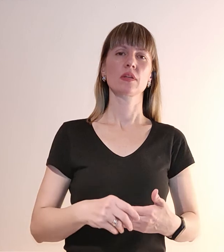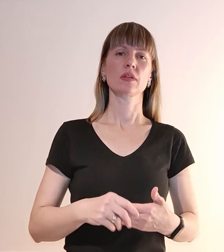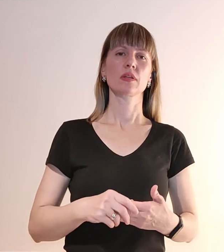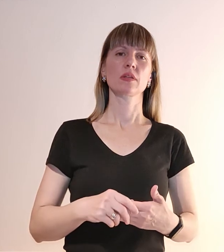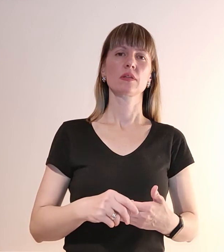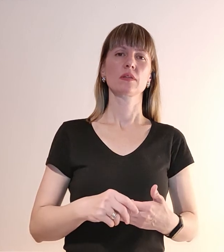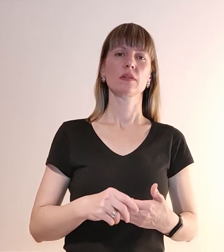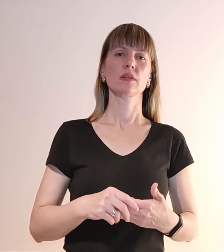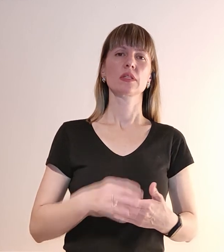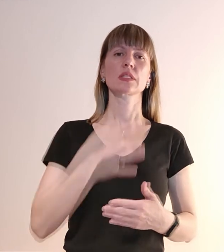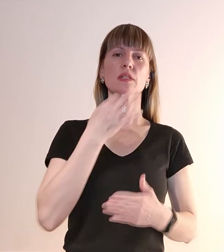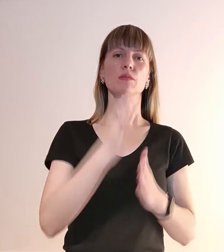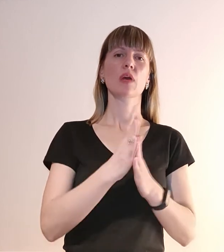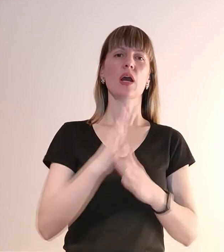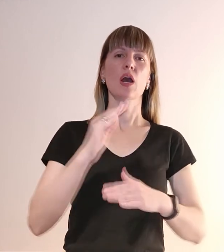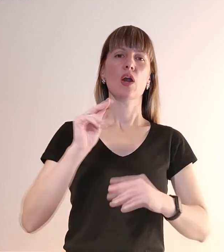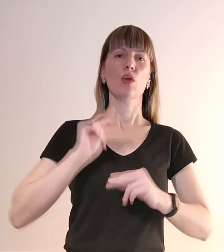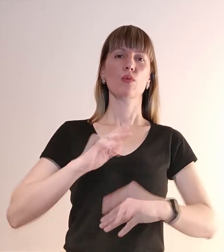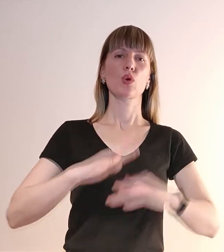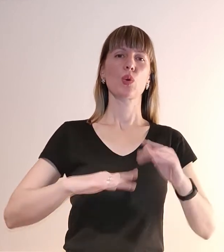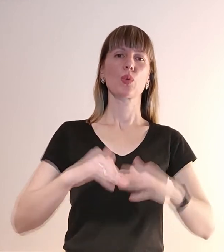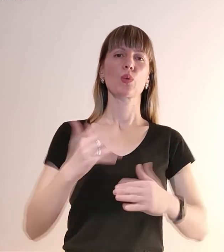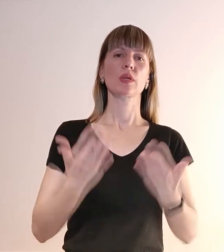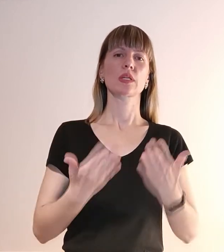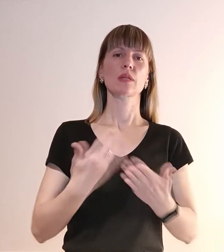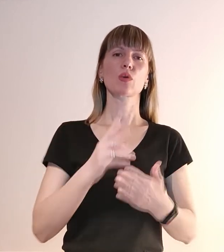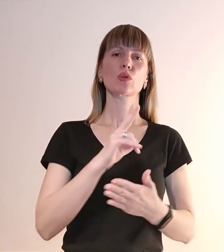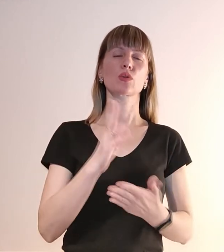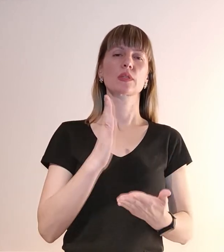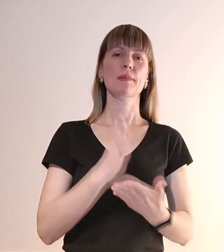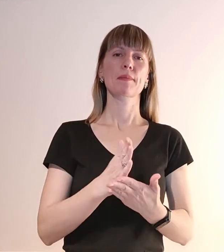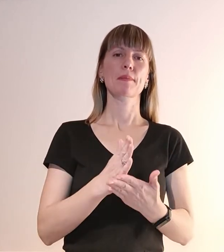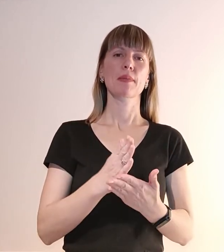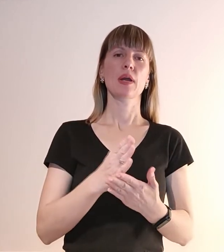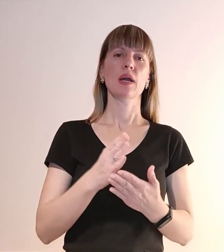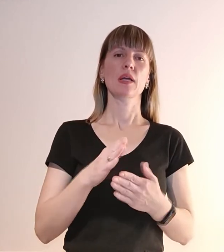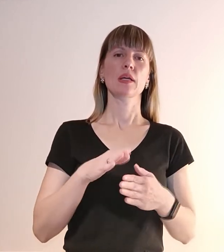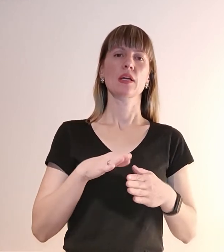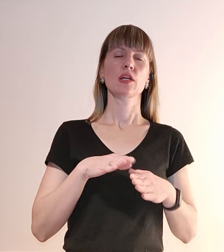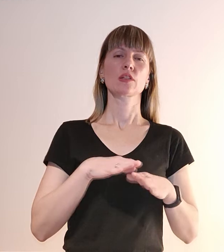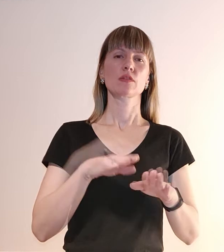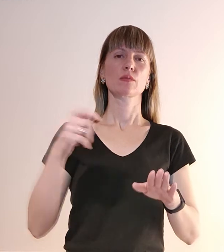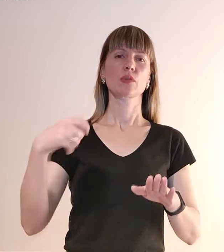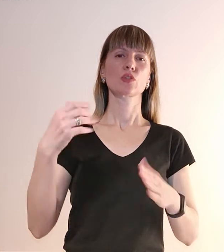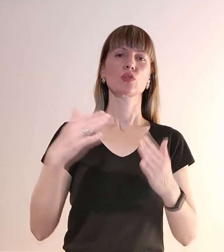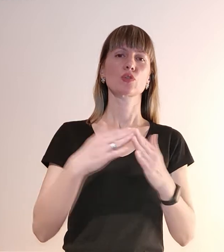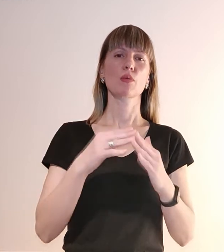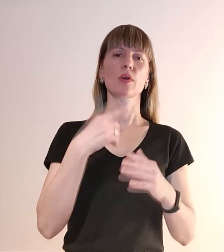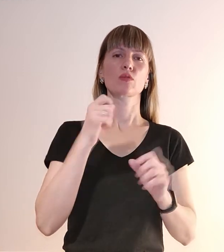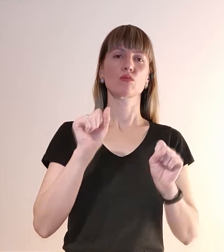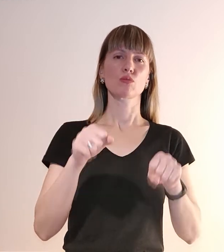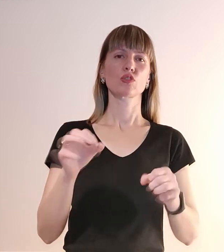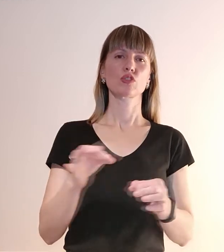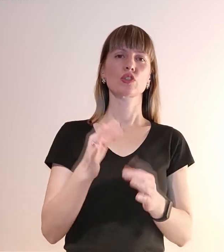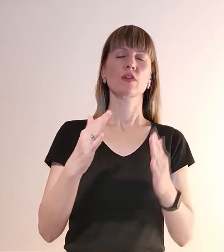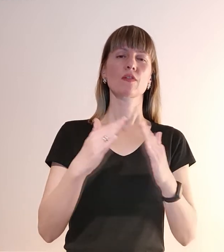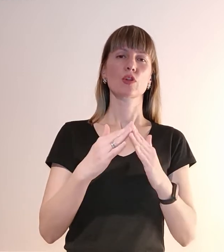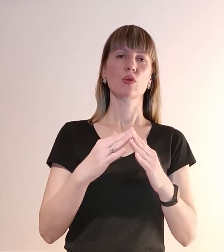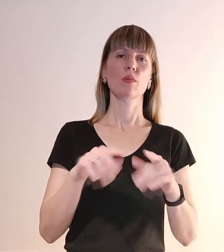Скажіть, будь ласка, а робочі руки? Якщо, наприклад, хтось має шватську машинку вдома, наприклад, і каже, що можу шити вдома. Ось такі варіанти